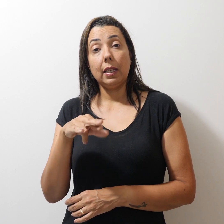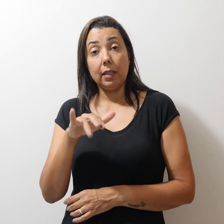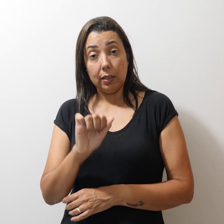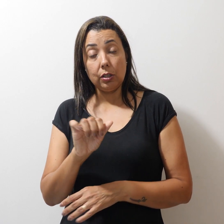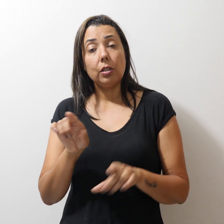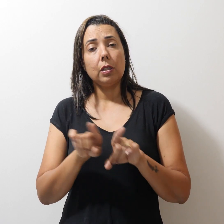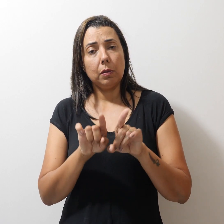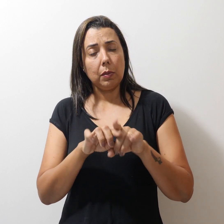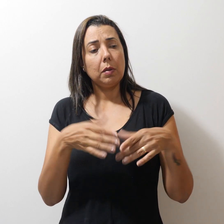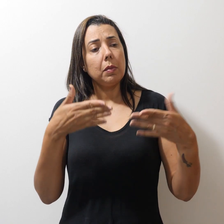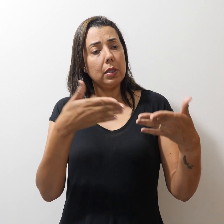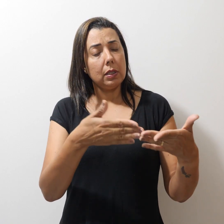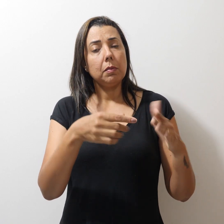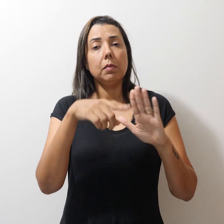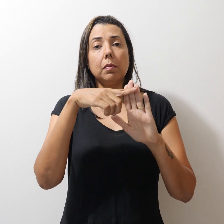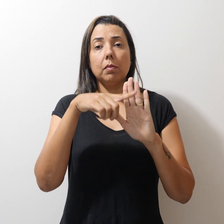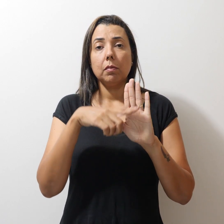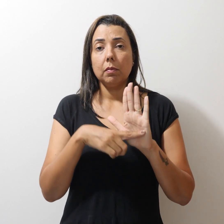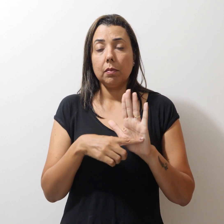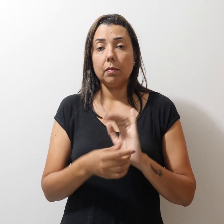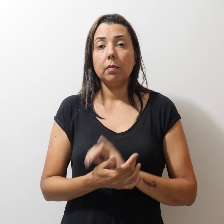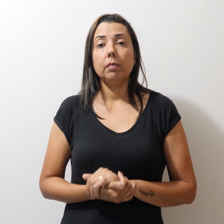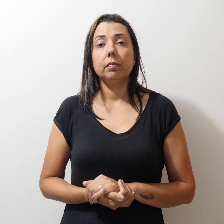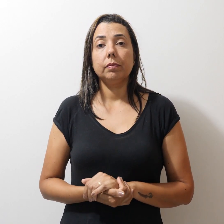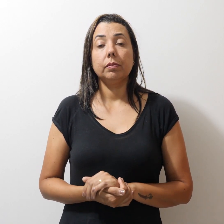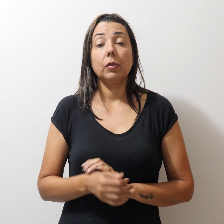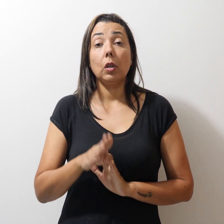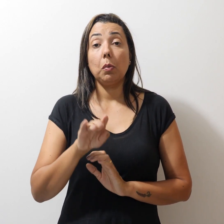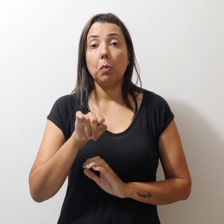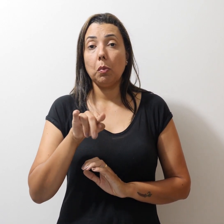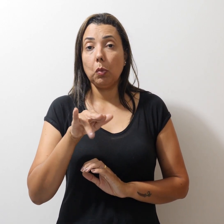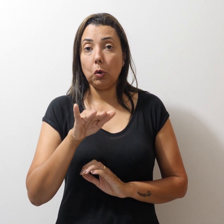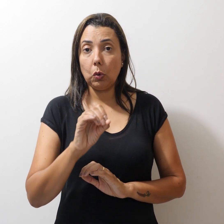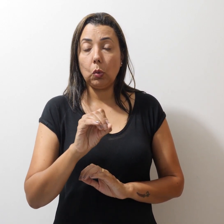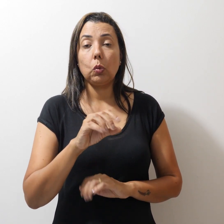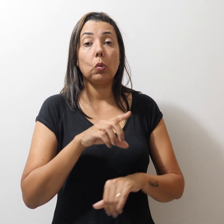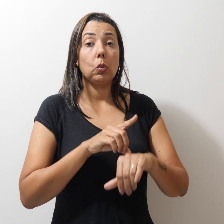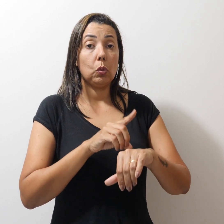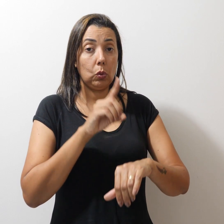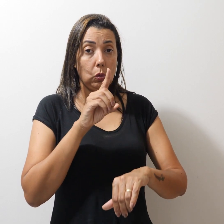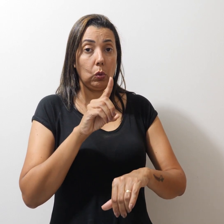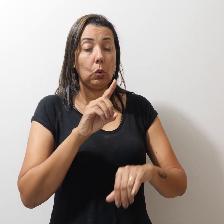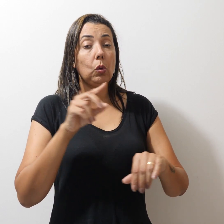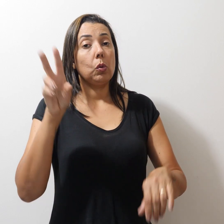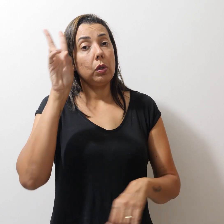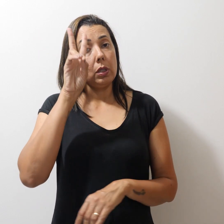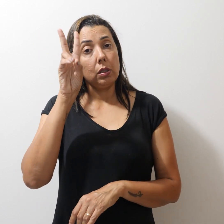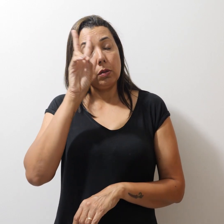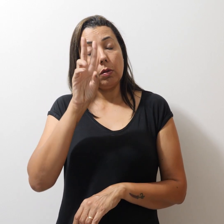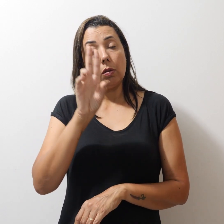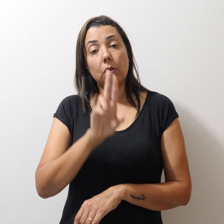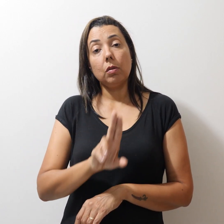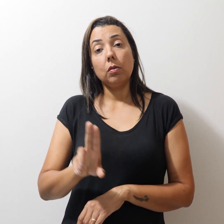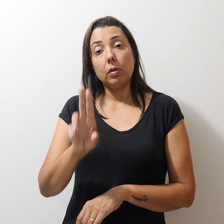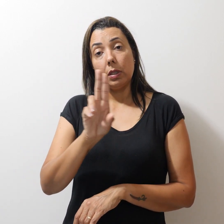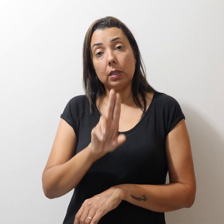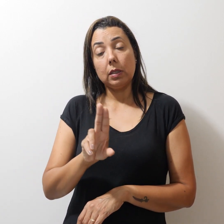participa do programa. Bruno Rezende é doutor em História pela Universidade de Brasília.